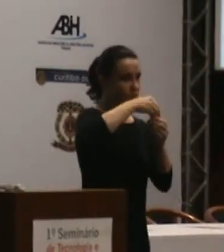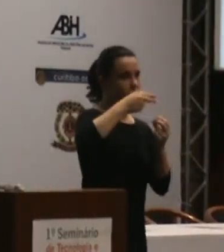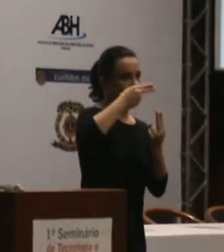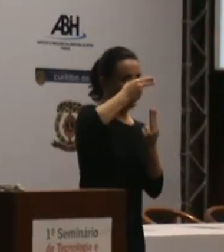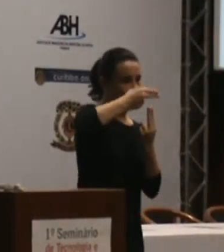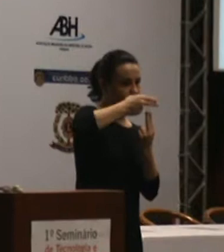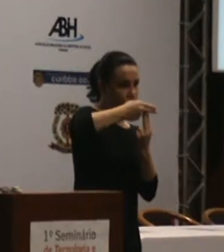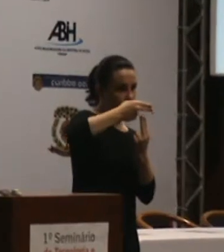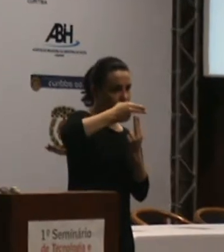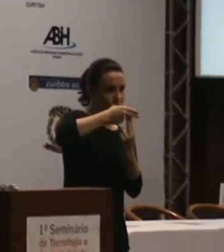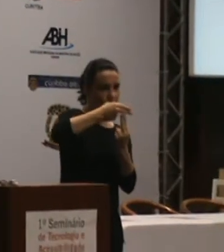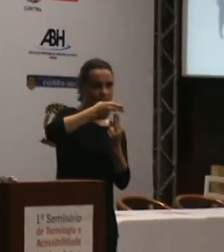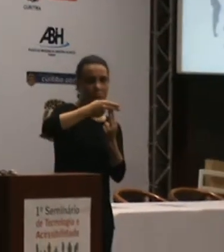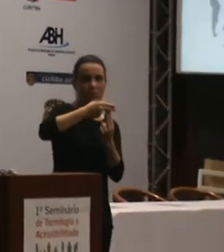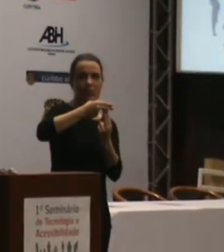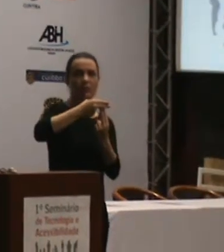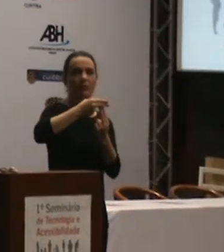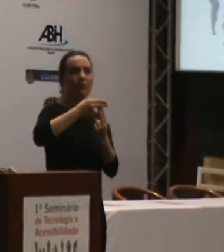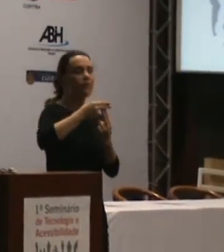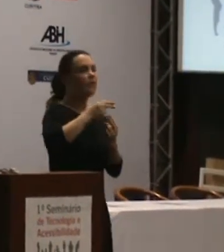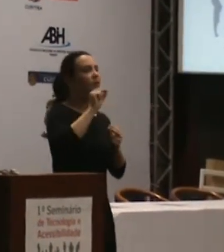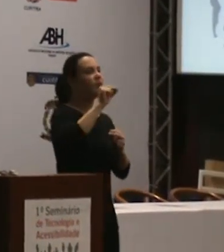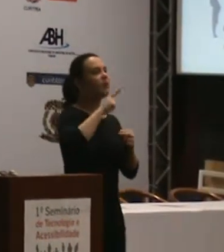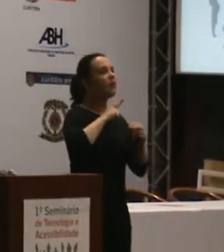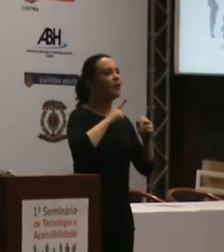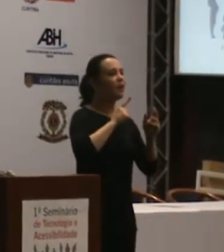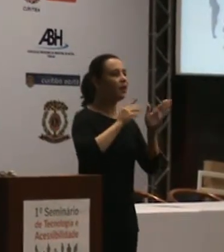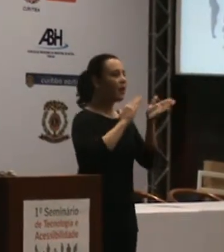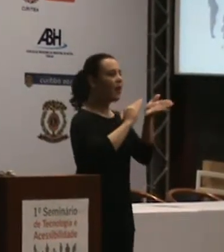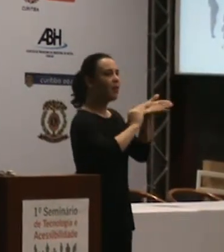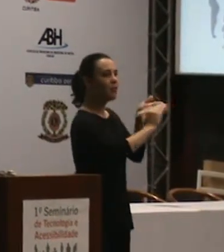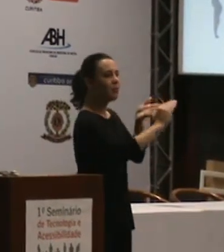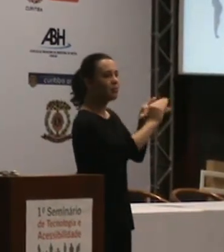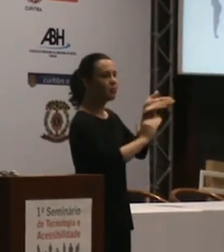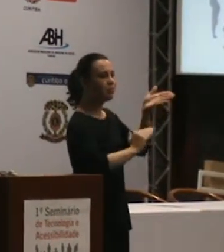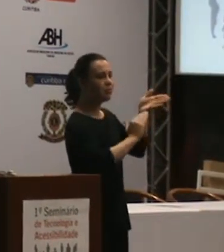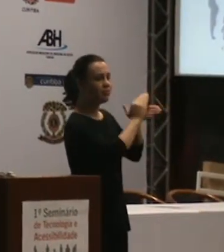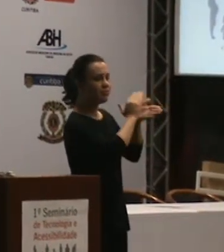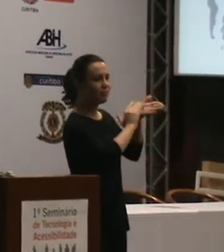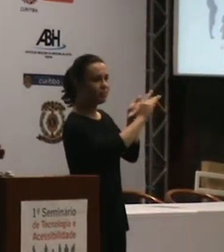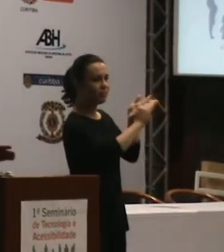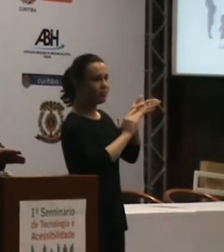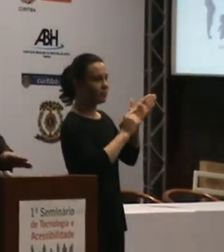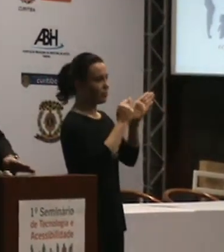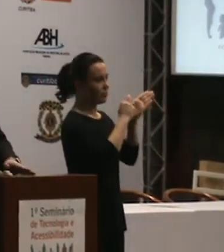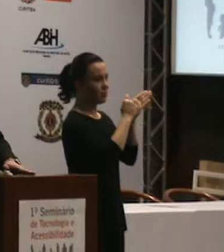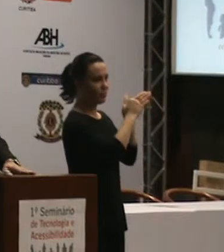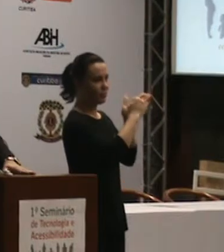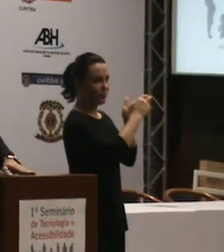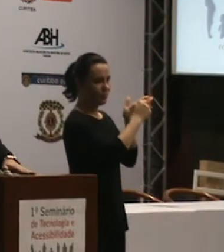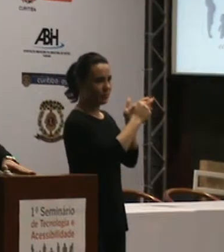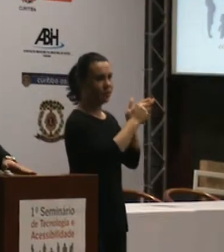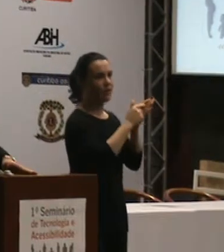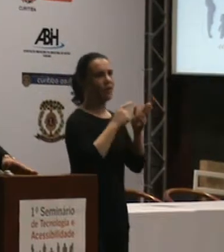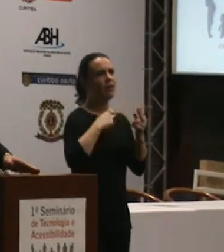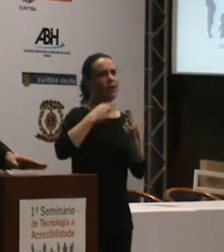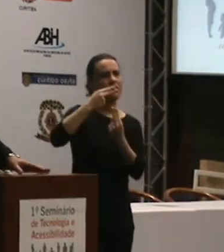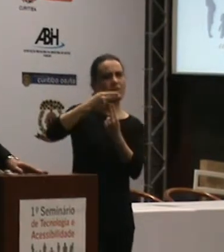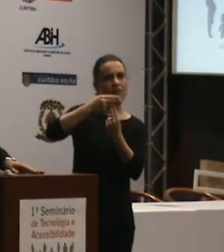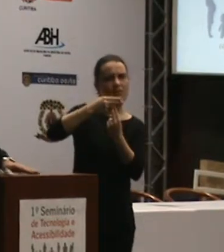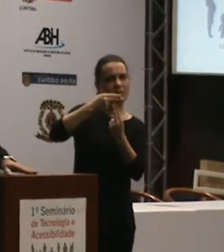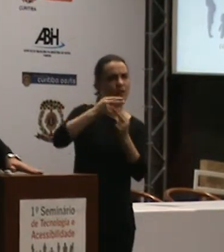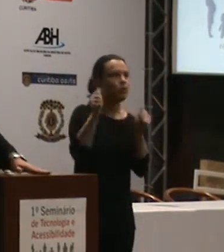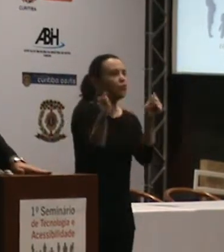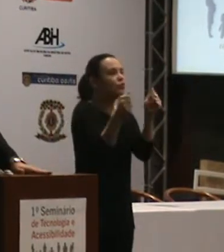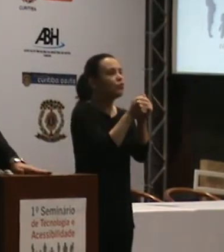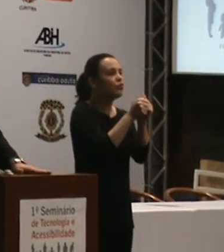ramo que tem uma plataforma de uma branca de comunicação, tem um trabalho que desenvolve o UTF-PR, o PUC,